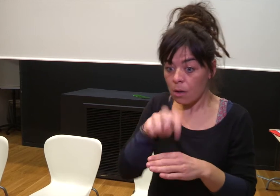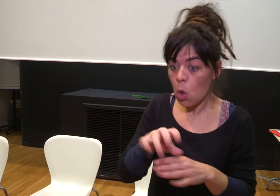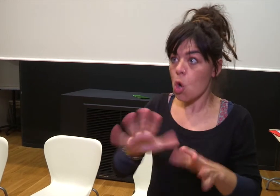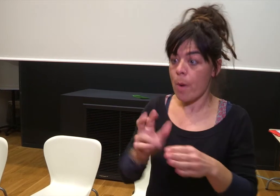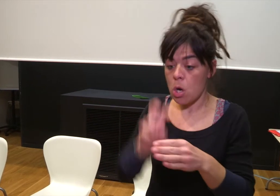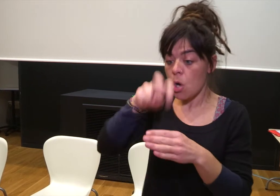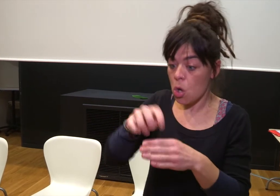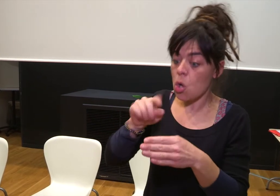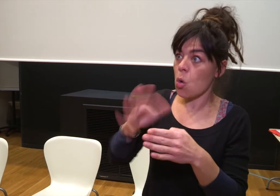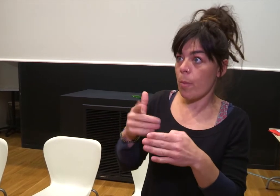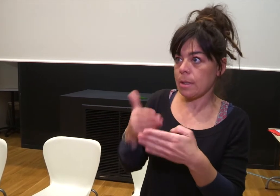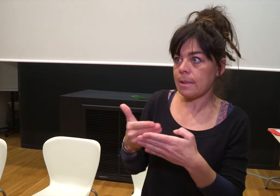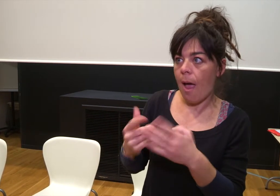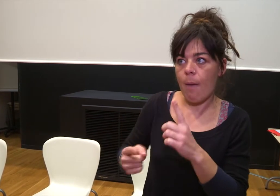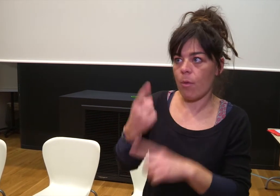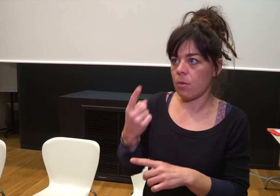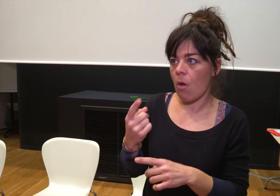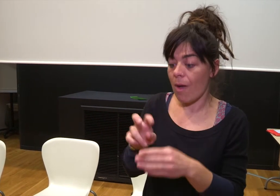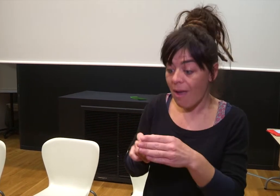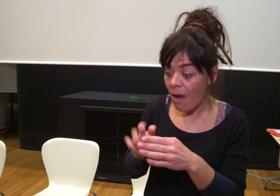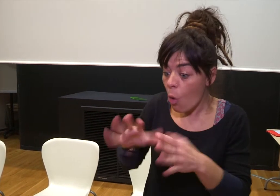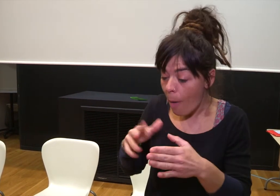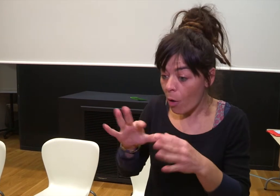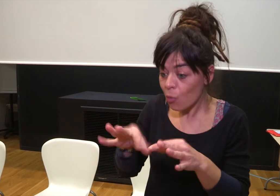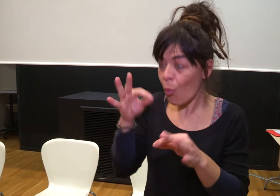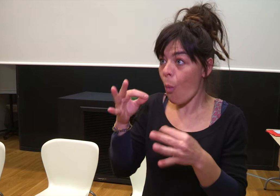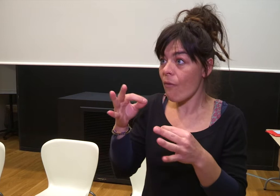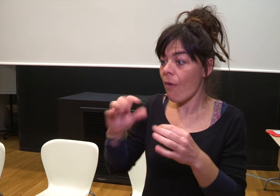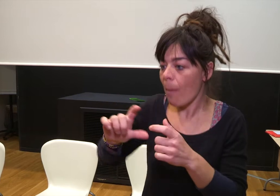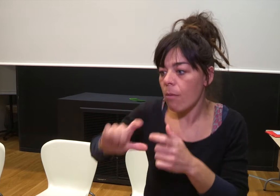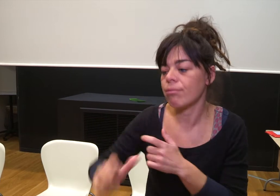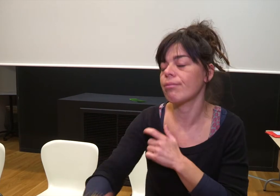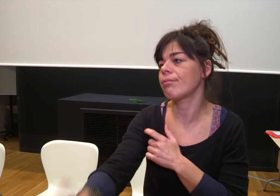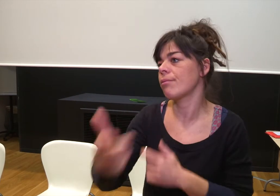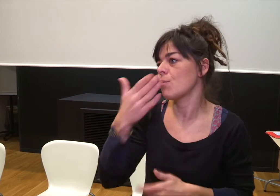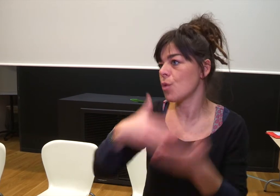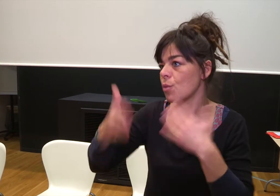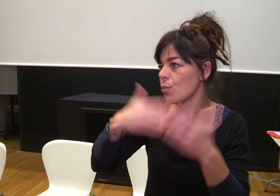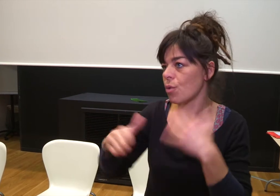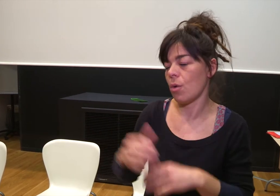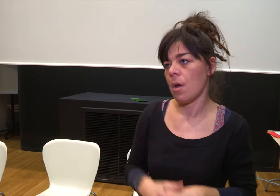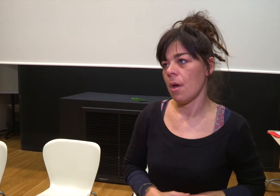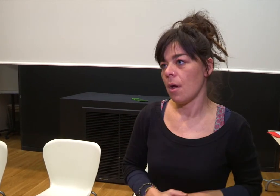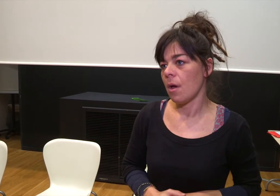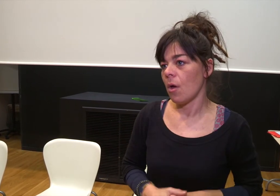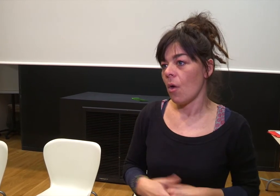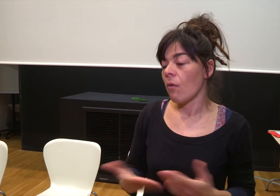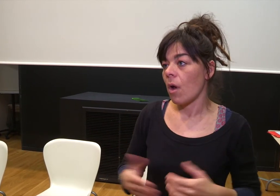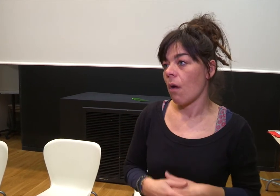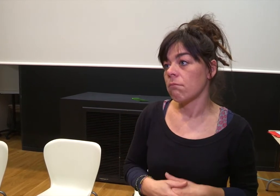il faut savoir comment on va la franchir. C'est ça qui est important. Comment on va trouver la solution pour la franchir et que ça fonctionne